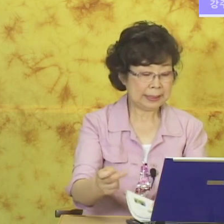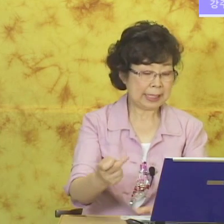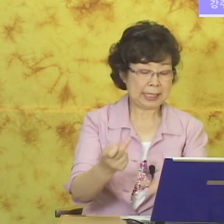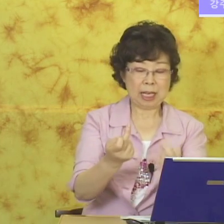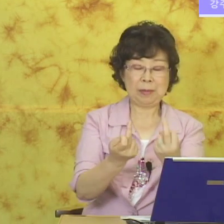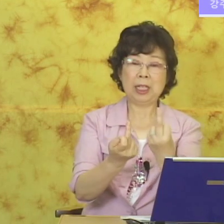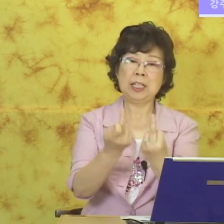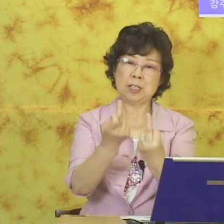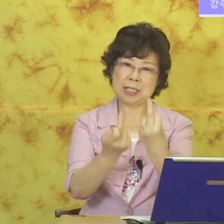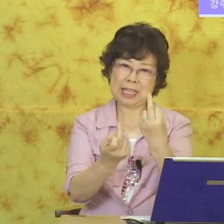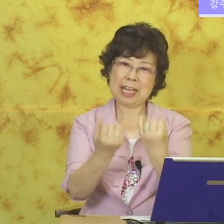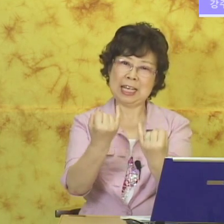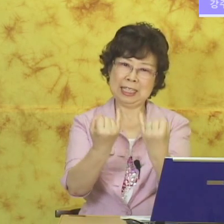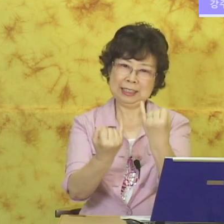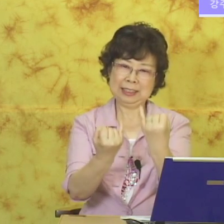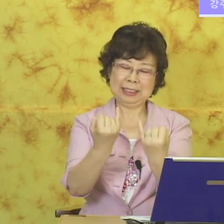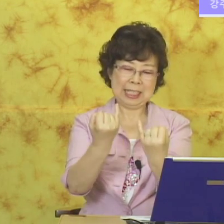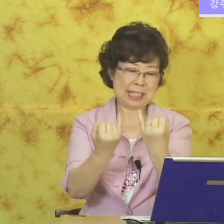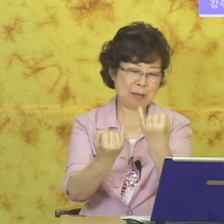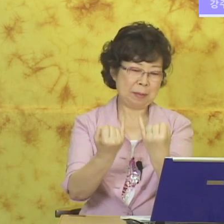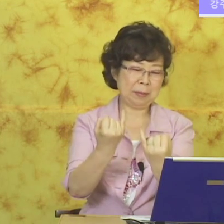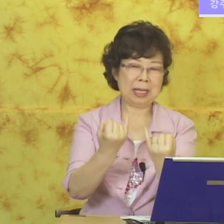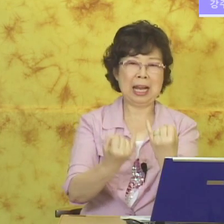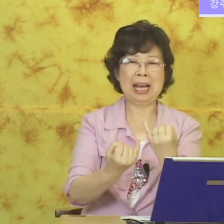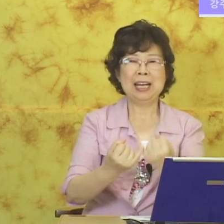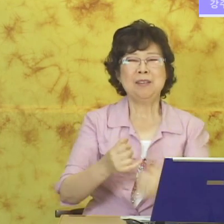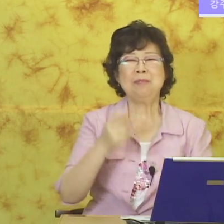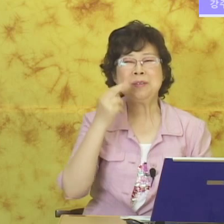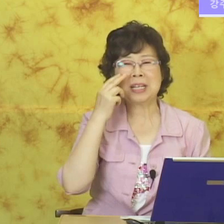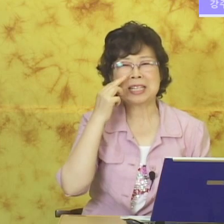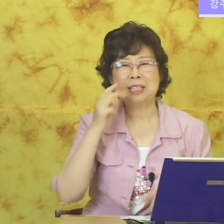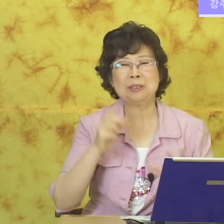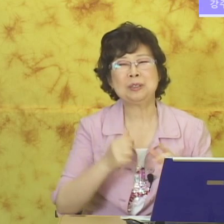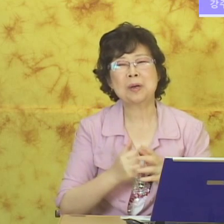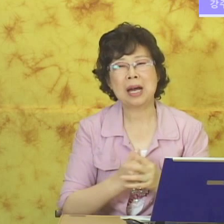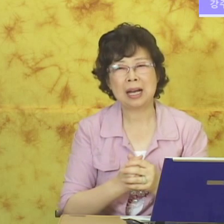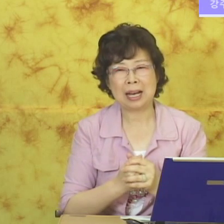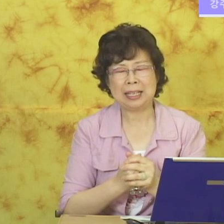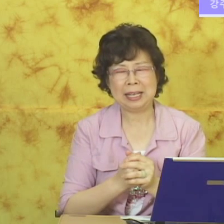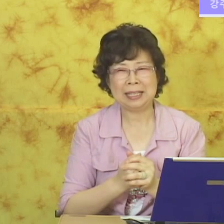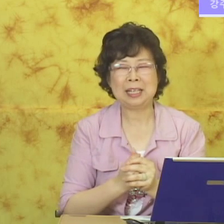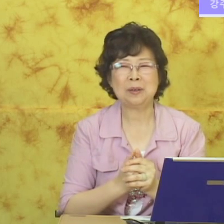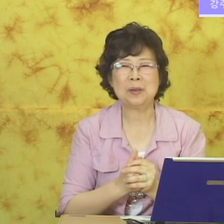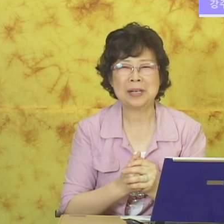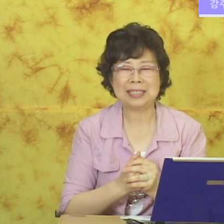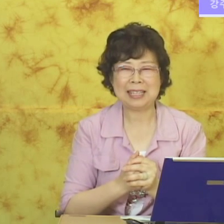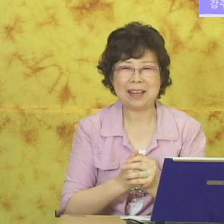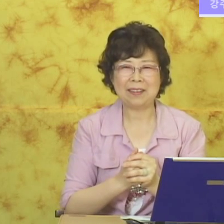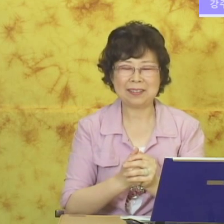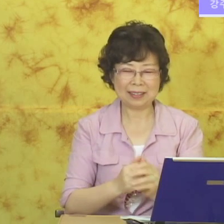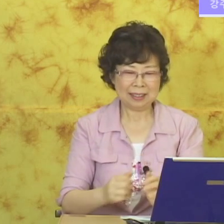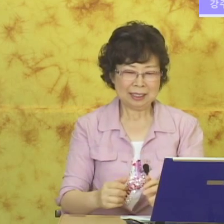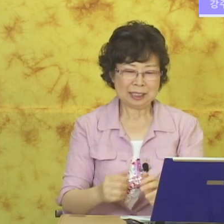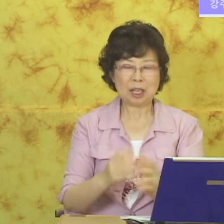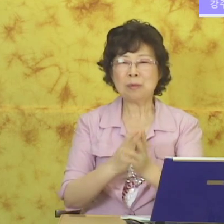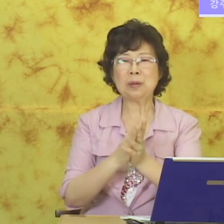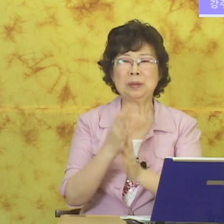자. 이렇게 하면 형제. 자매입니다. 미국에 사는 우리 조카가 옛날에 놀러 왔는데요. 제가 뭐